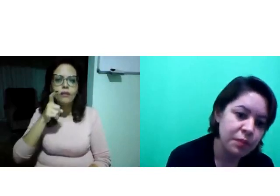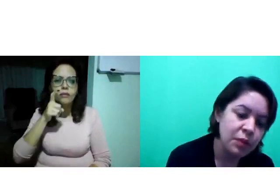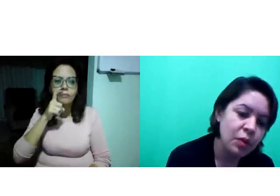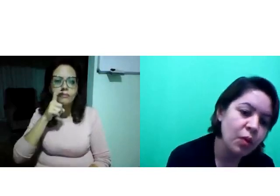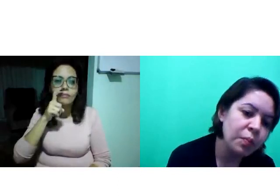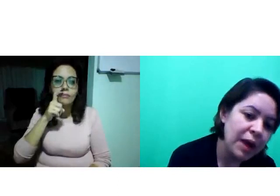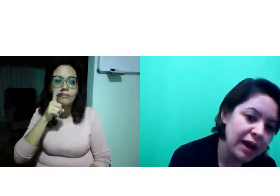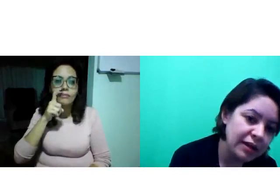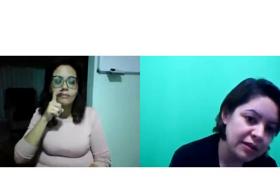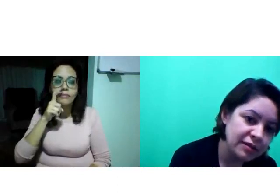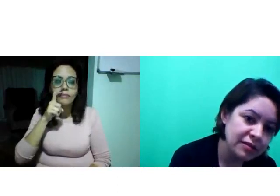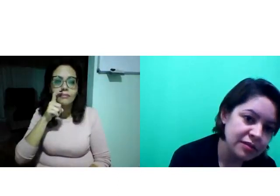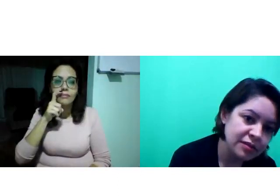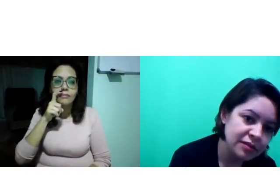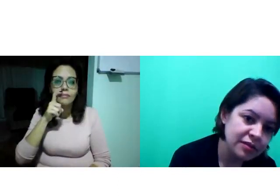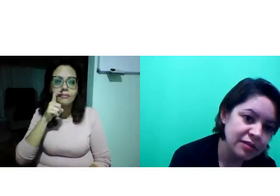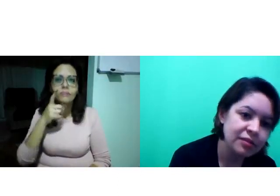ou pai